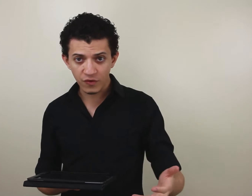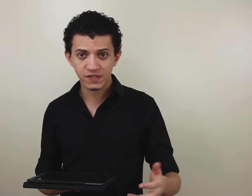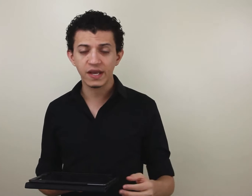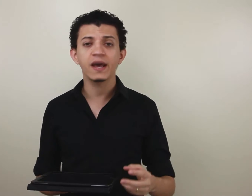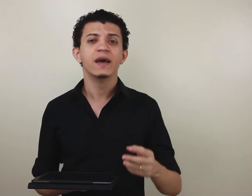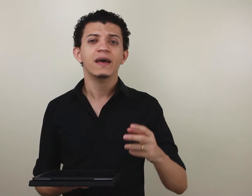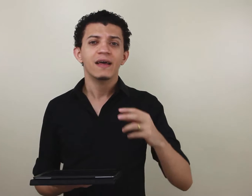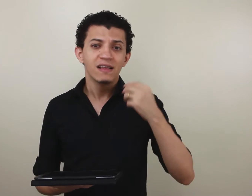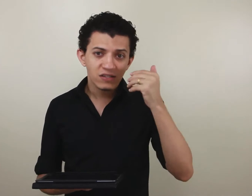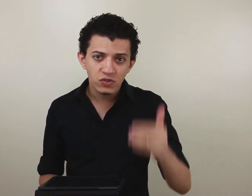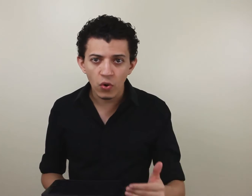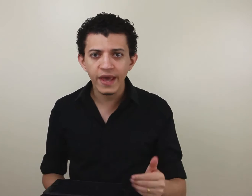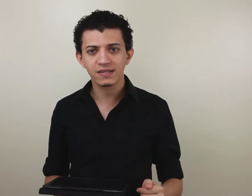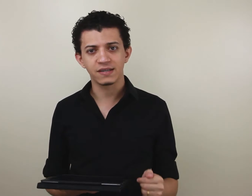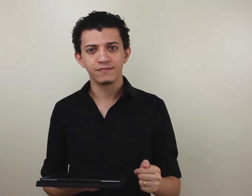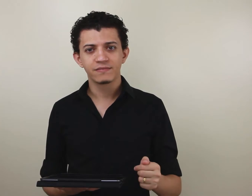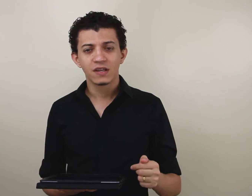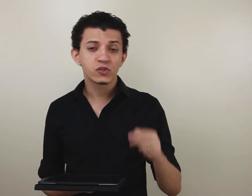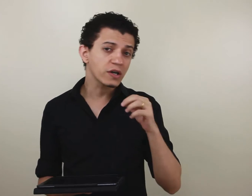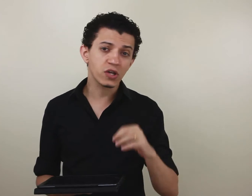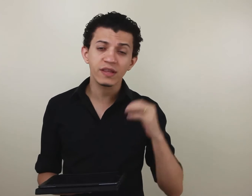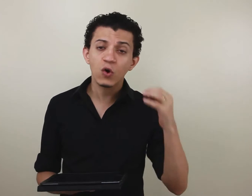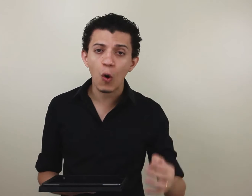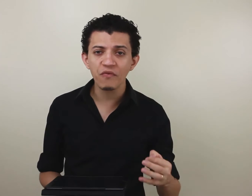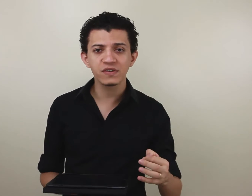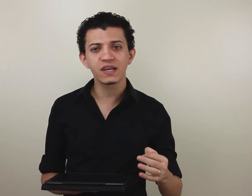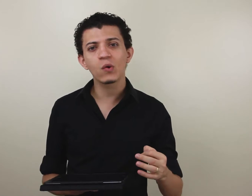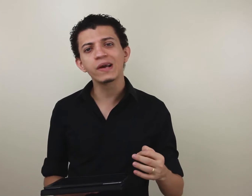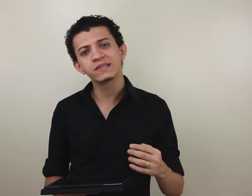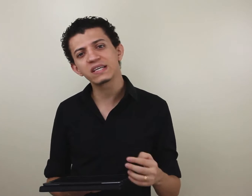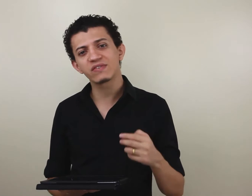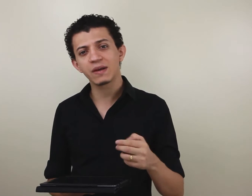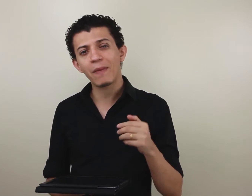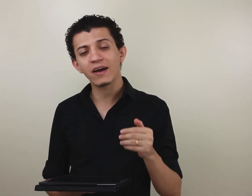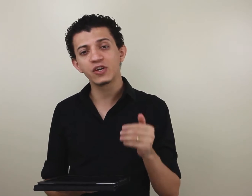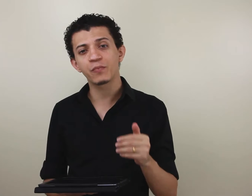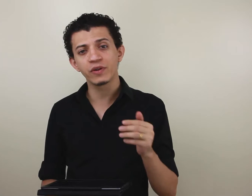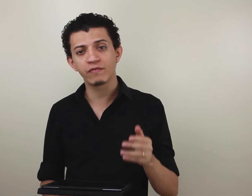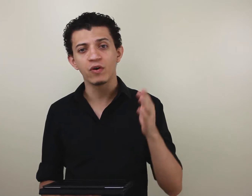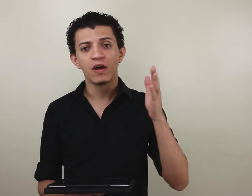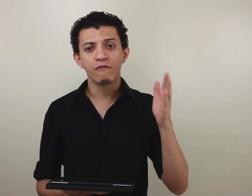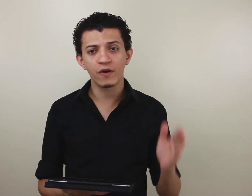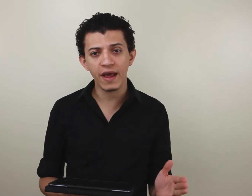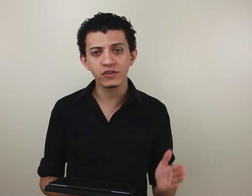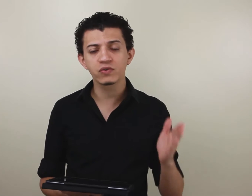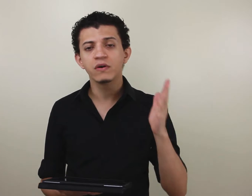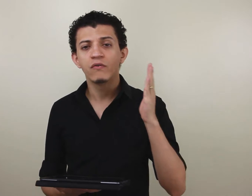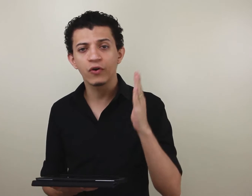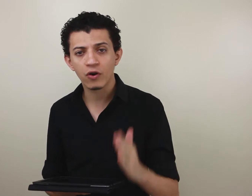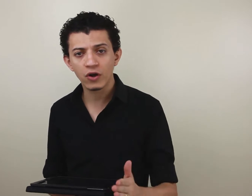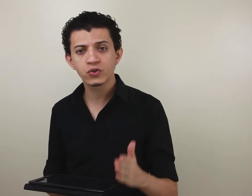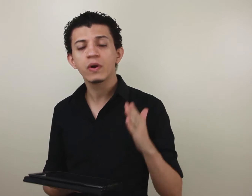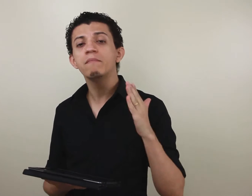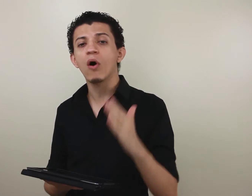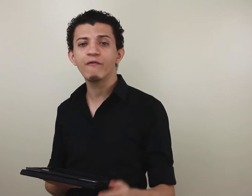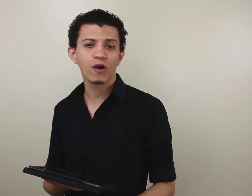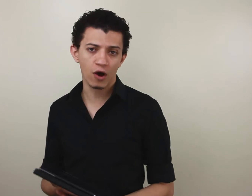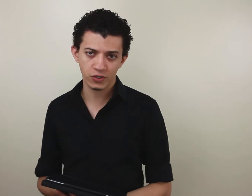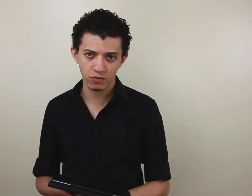você conheça. Só que só tem como você conhecer se você partir para o nível fonético, fonológico e morfológico